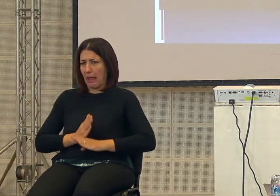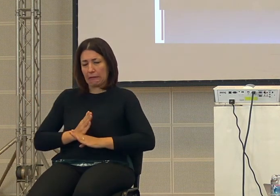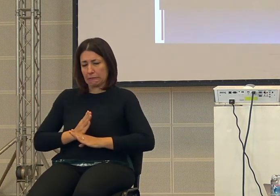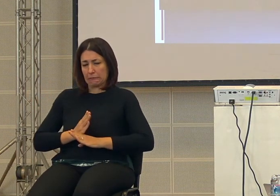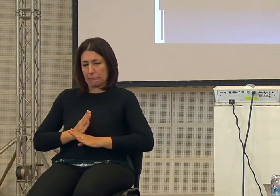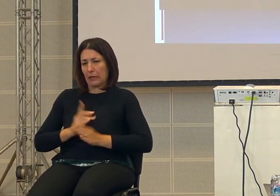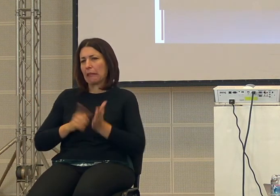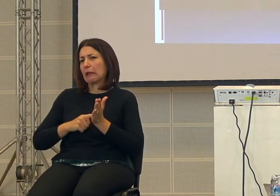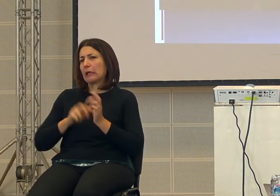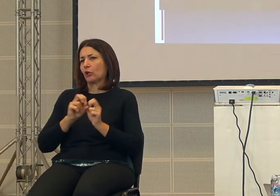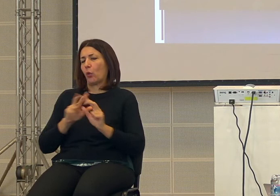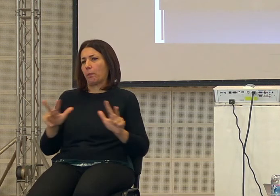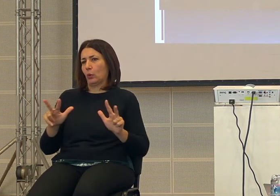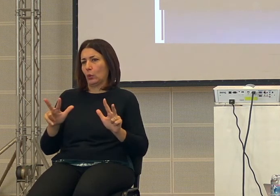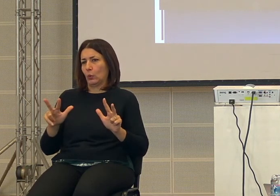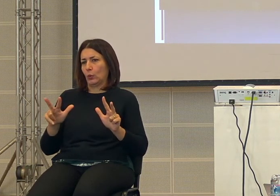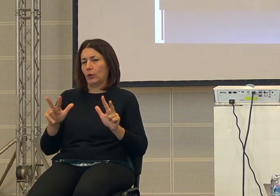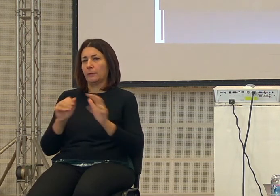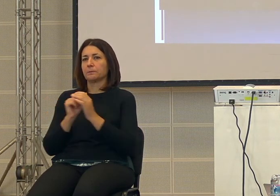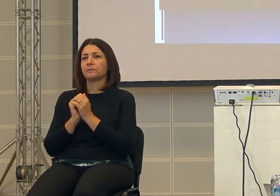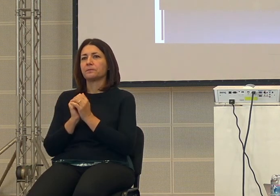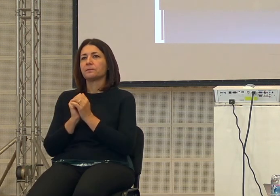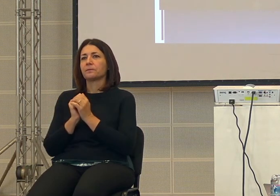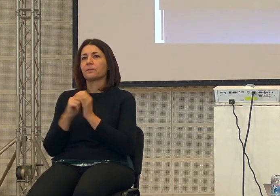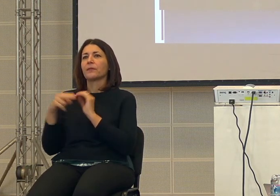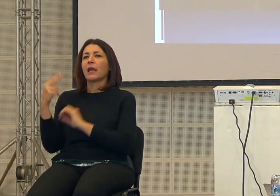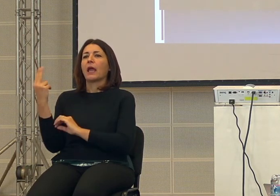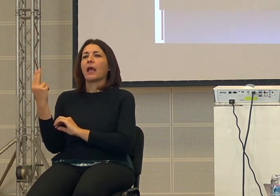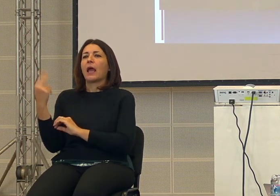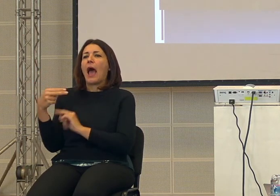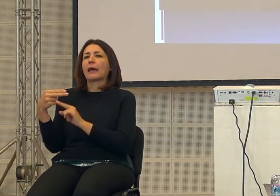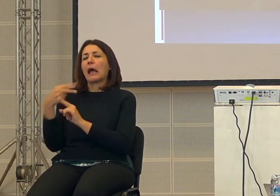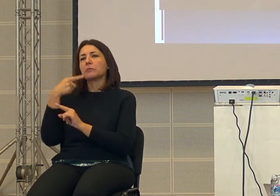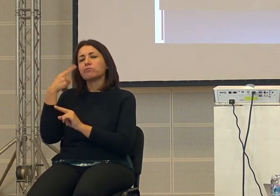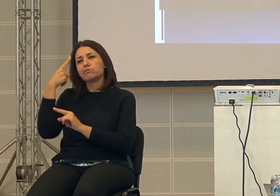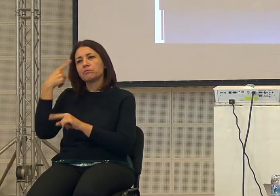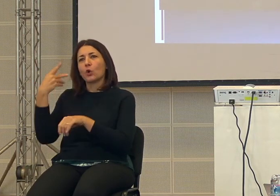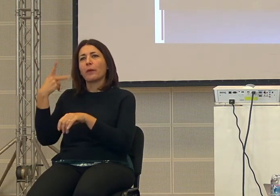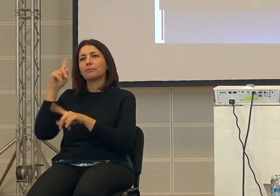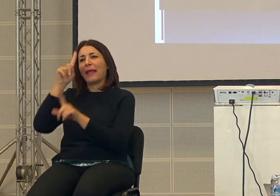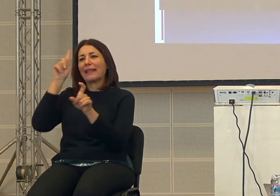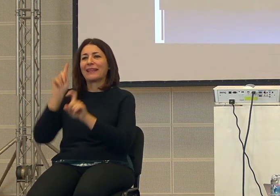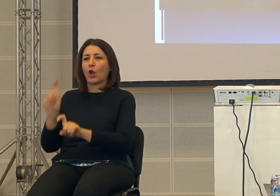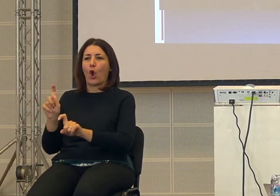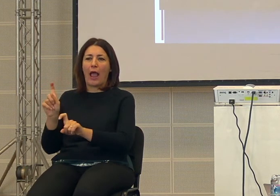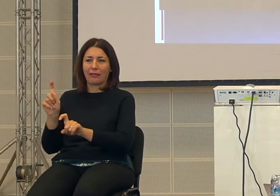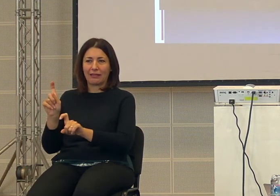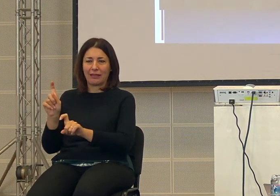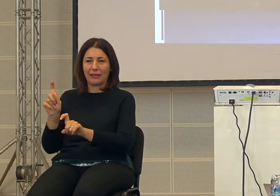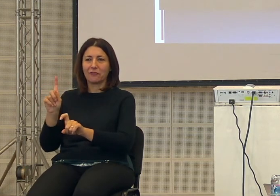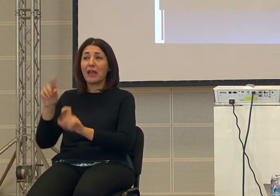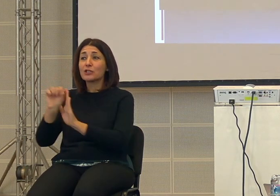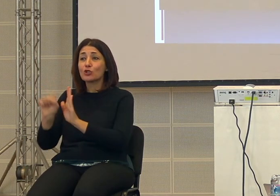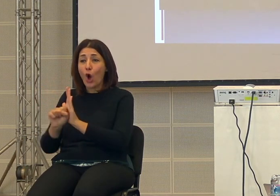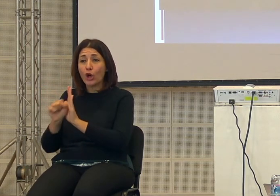e lui si pone che insomma si pone interrogativi non sappiamo come questa storia andrà